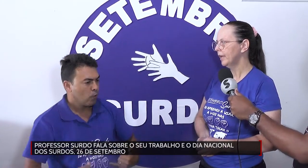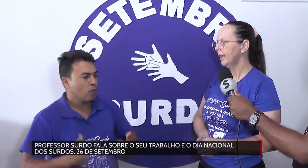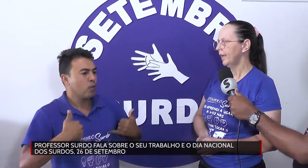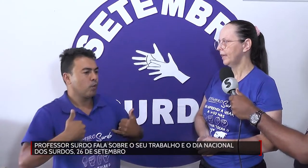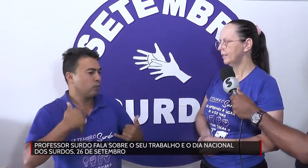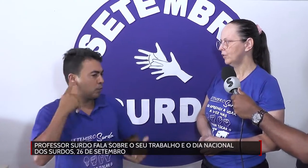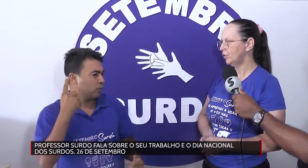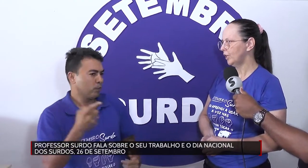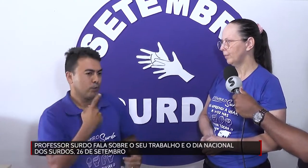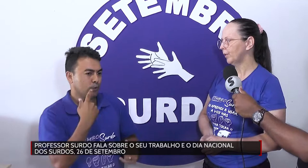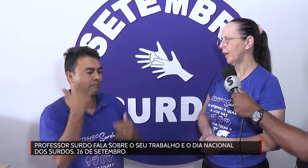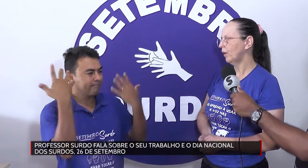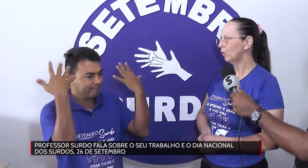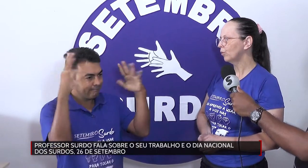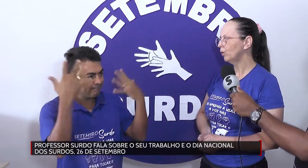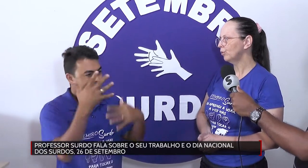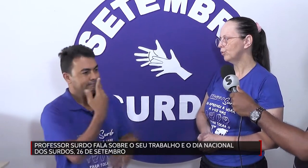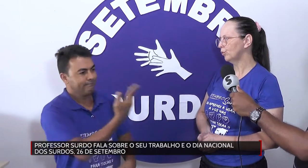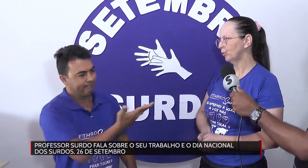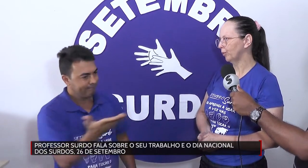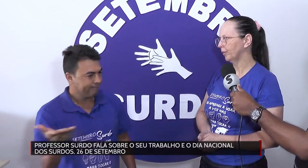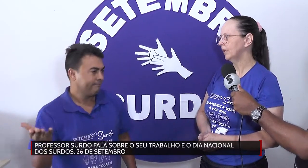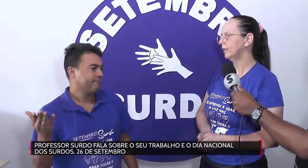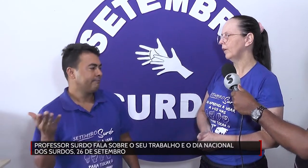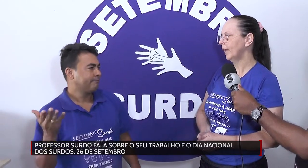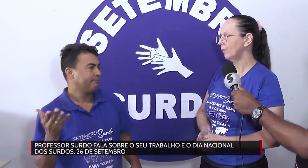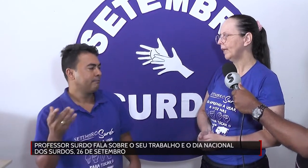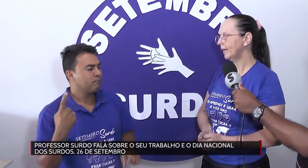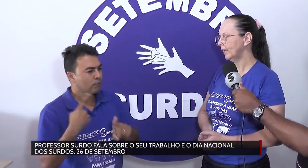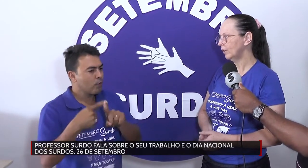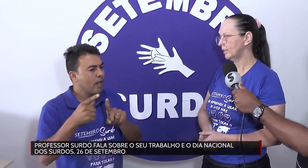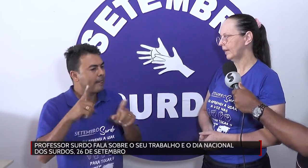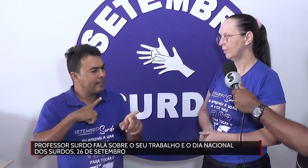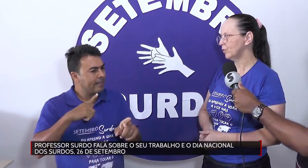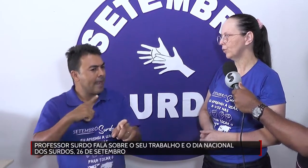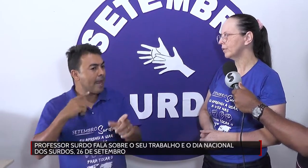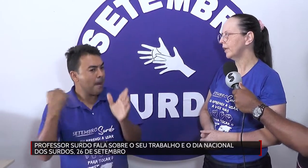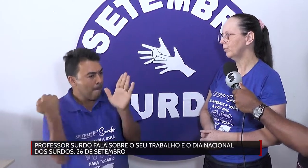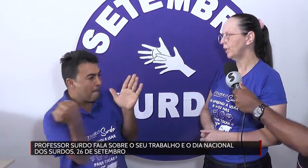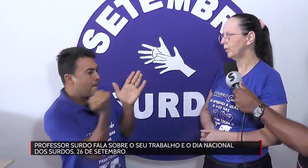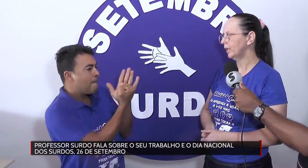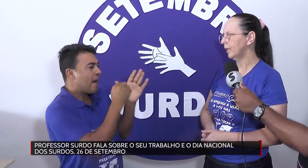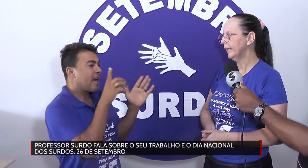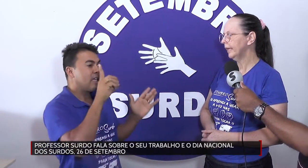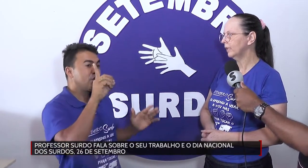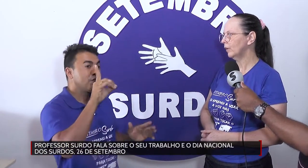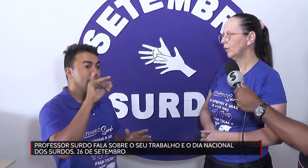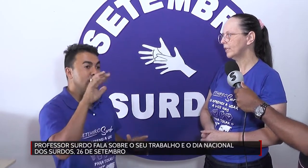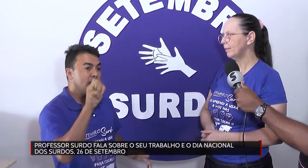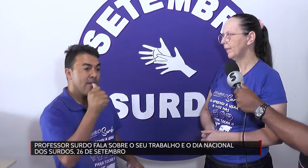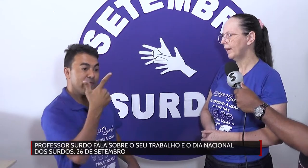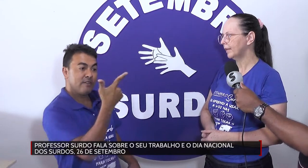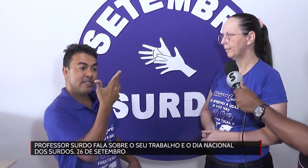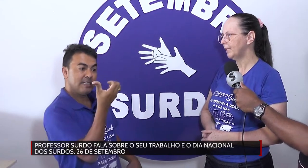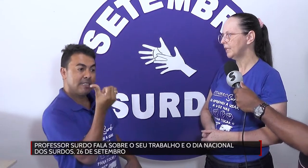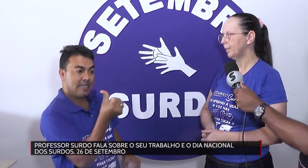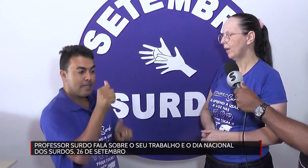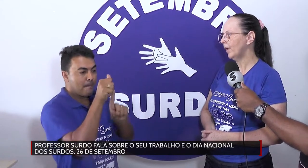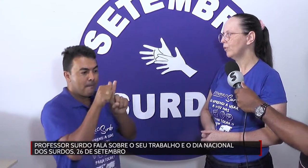esse dia, porque é orgulho surdo. Então, é uma alegria nós estarmos todos reunidos aqui. Então, a nossa marca principal é o